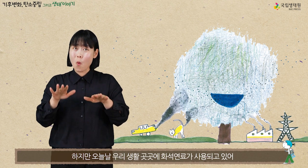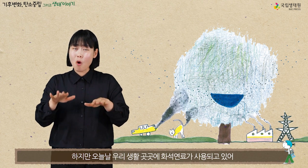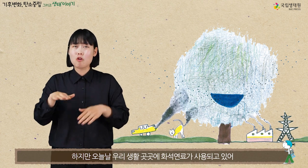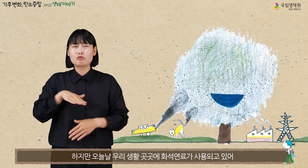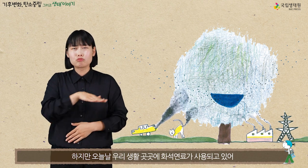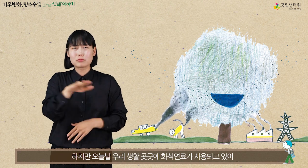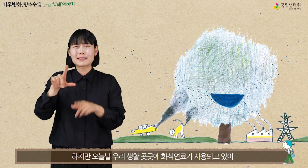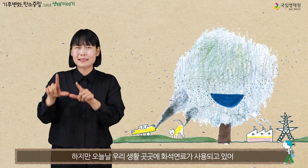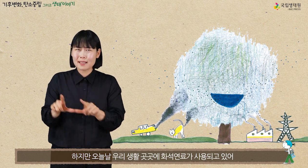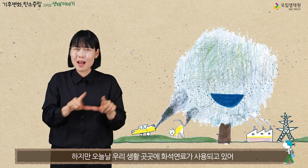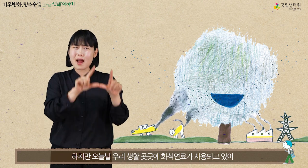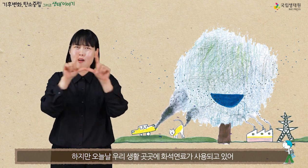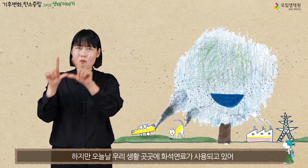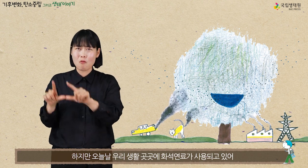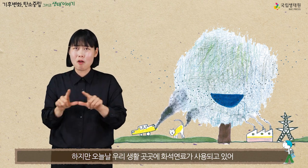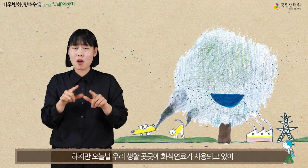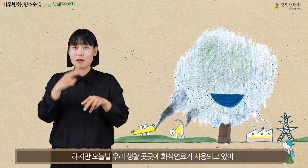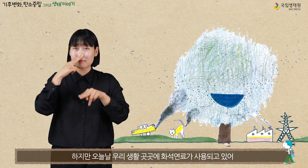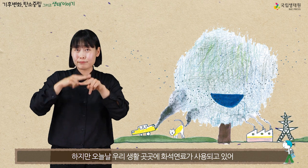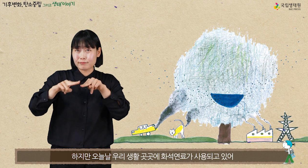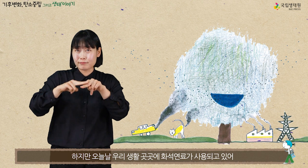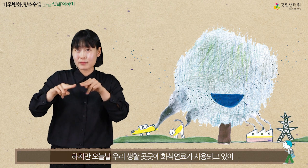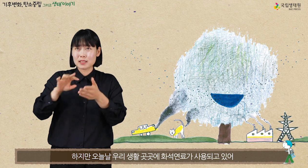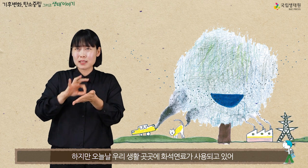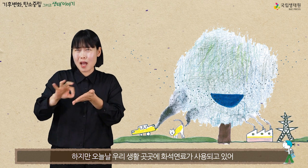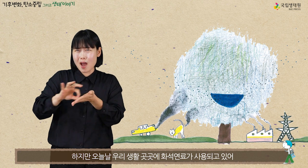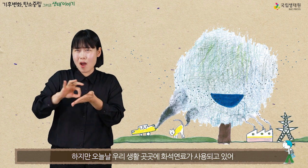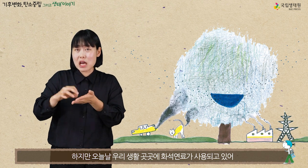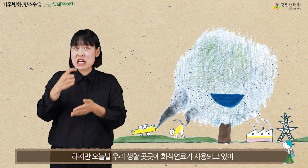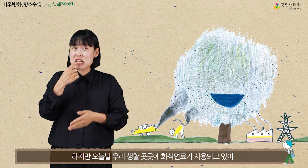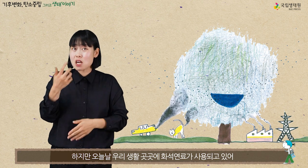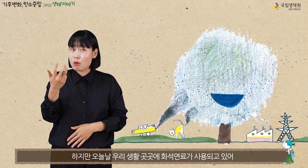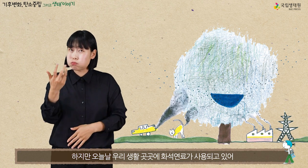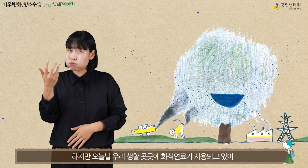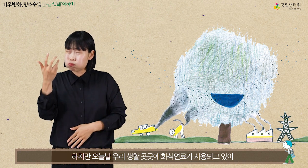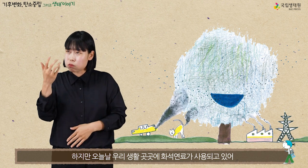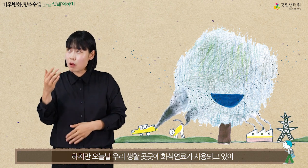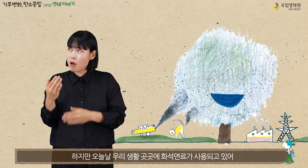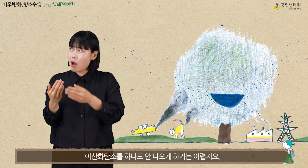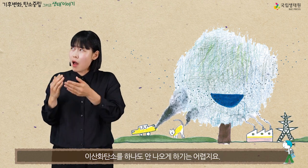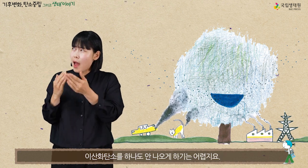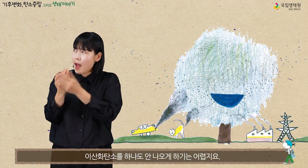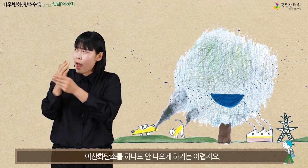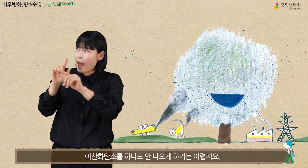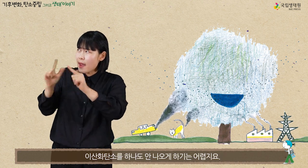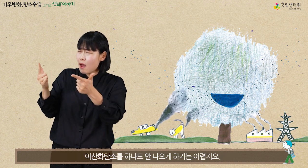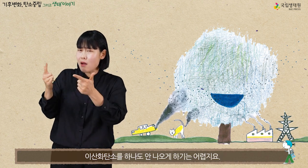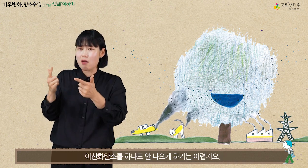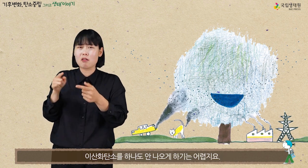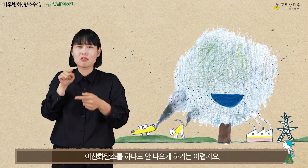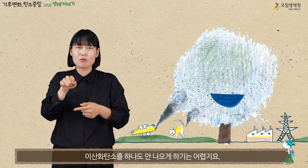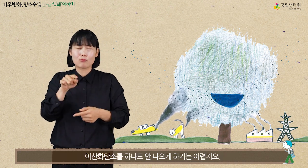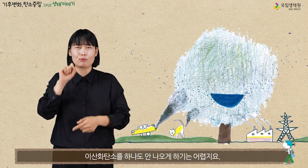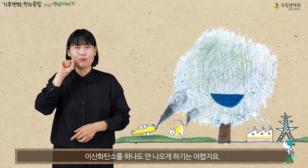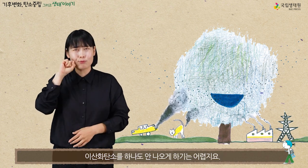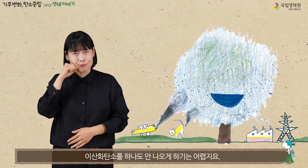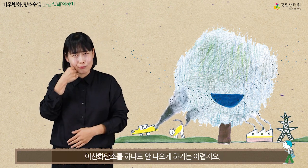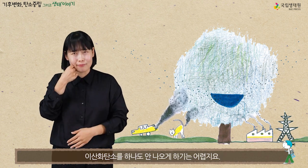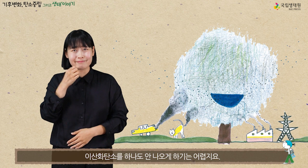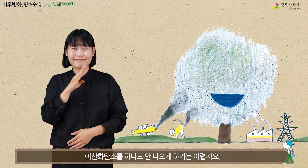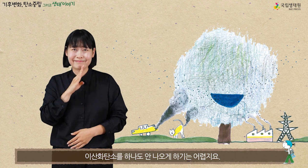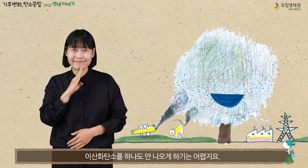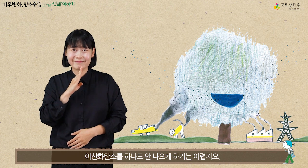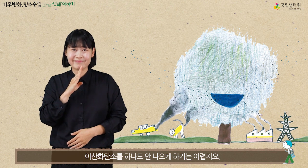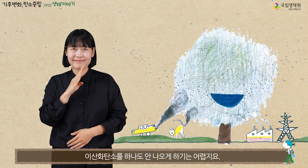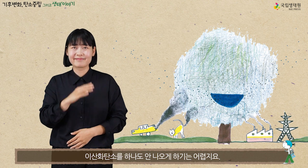하지만 오늘날 우리 생활 곳곳에 화석연료가 사용되고 있어 이산화탄소를 하나도 안